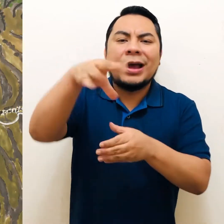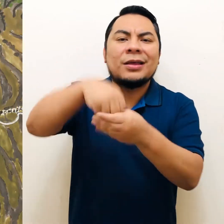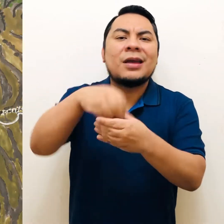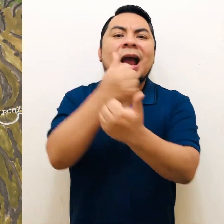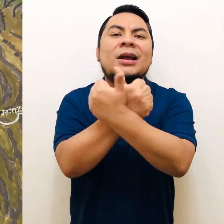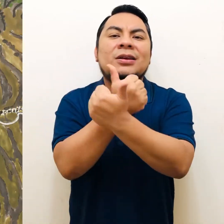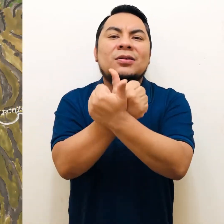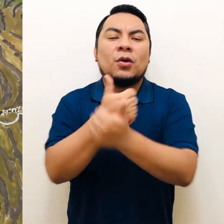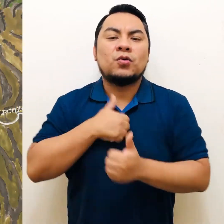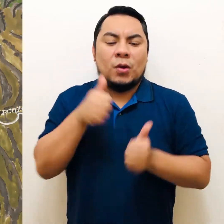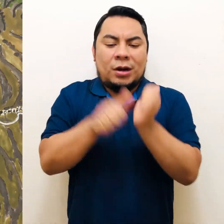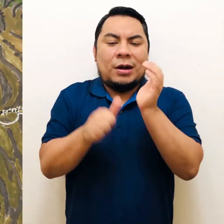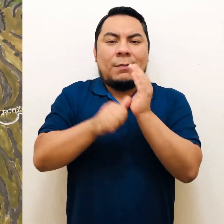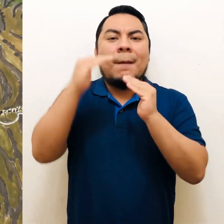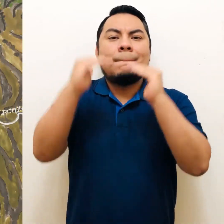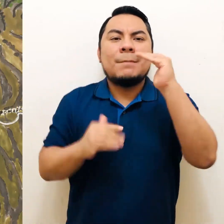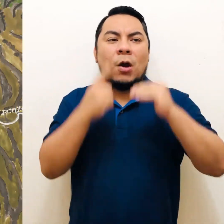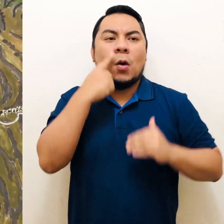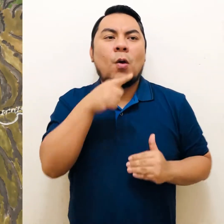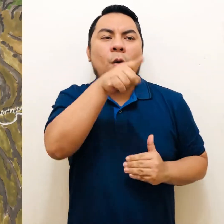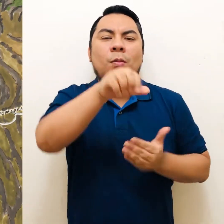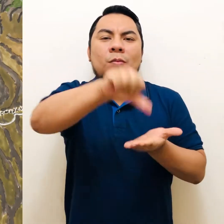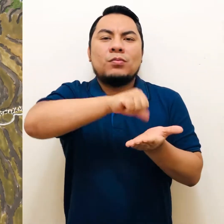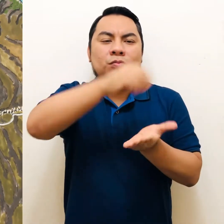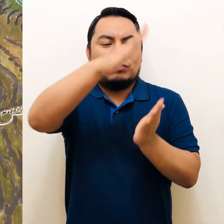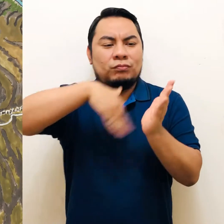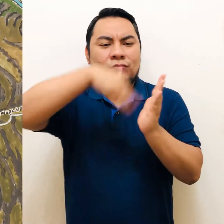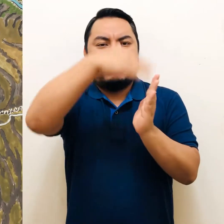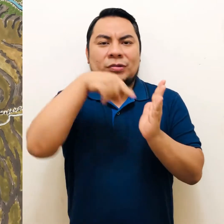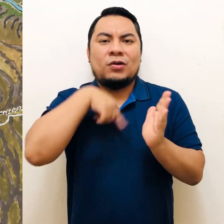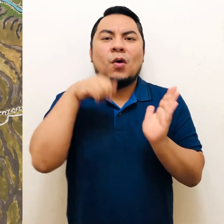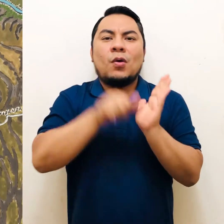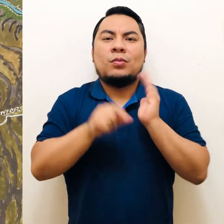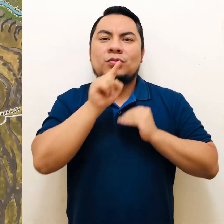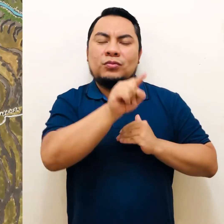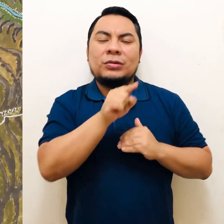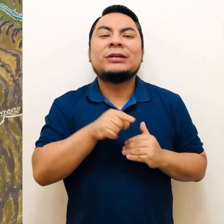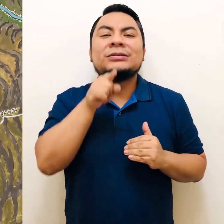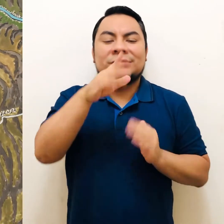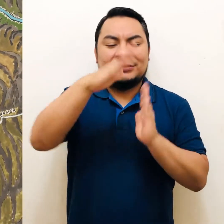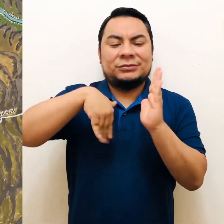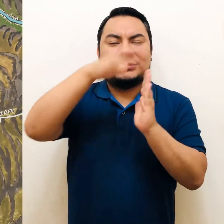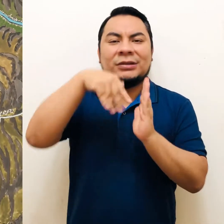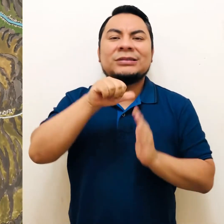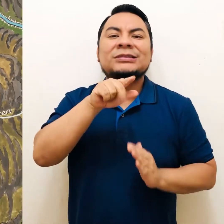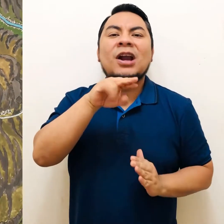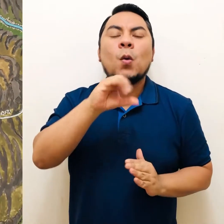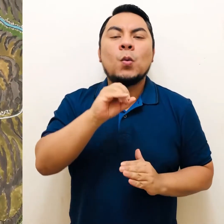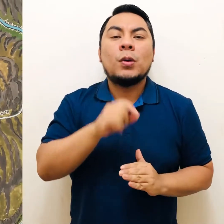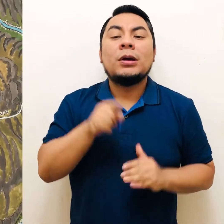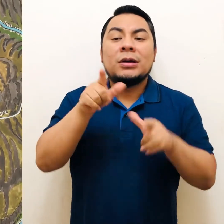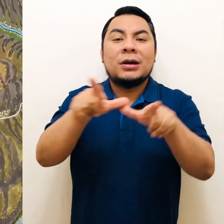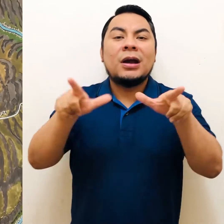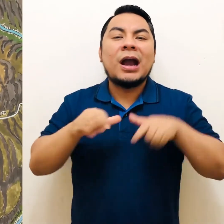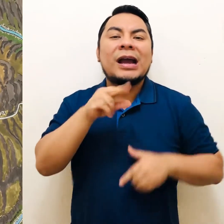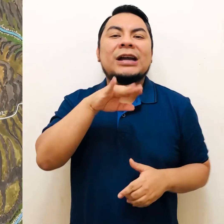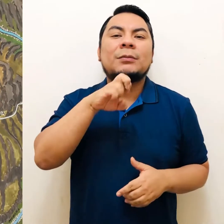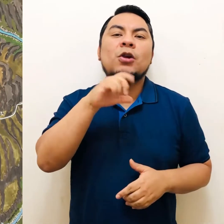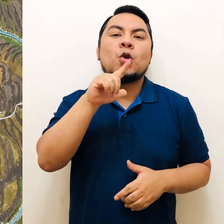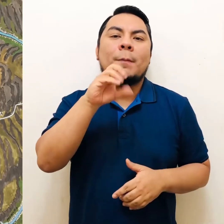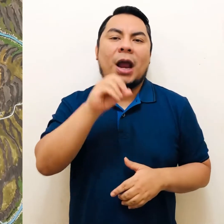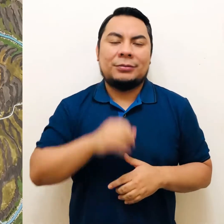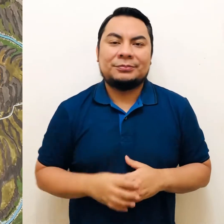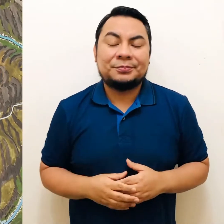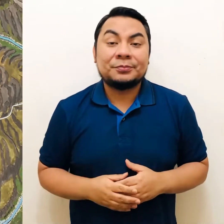Soy el hermano menor del maestro artista pintor de las tablas pintadas de Sarwa, Carmelón Barrucal